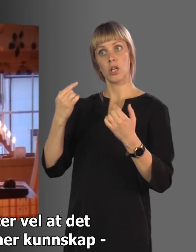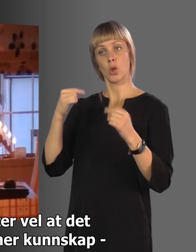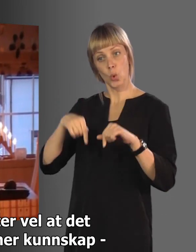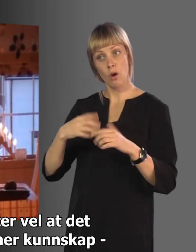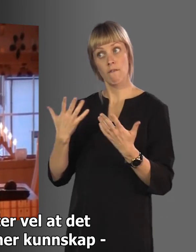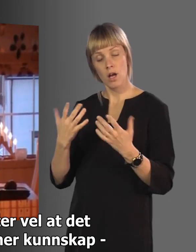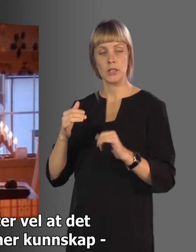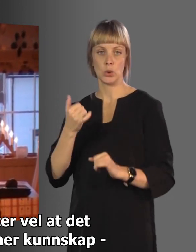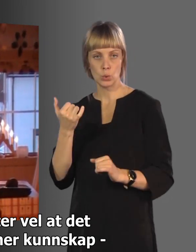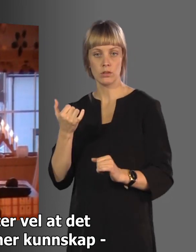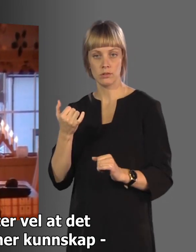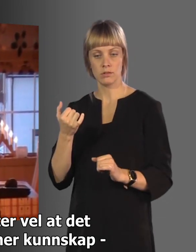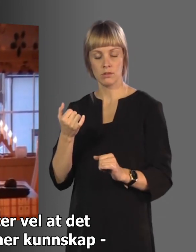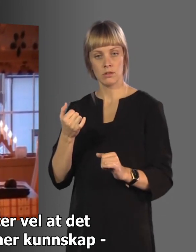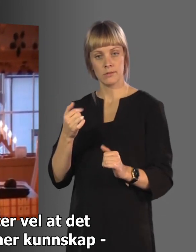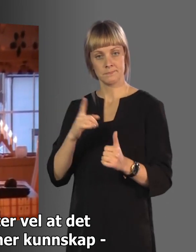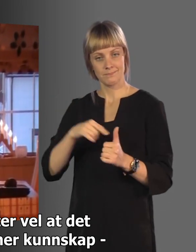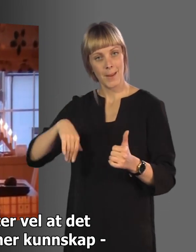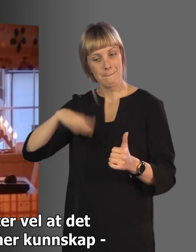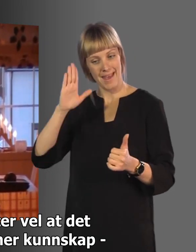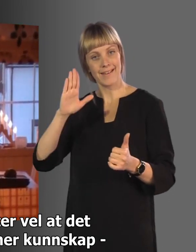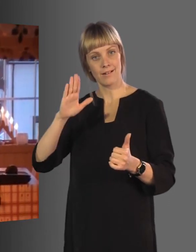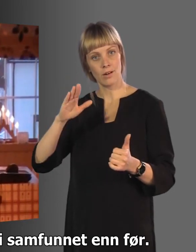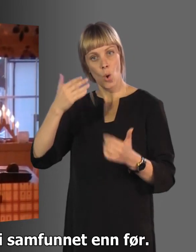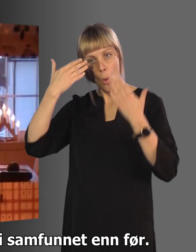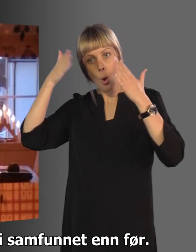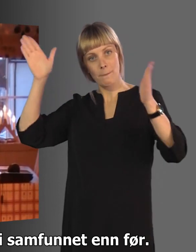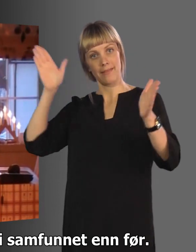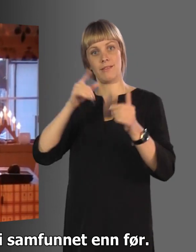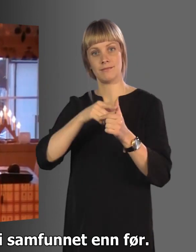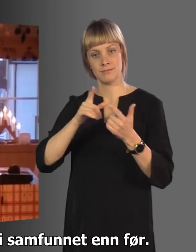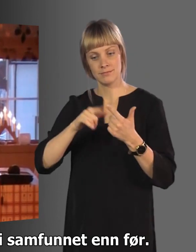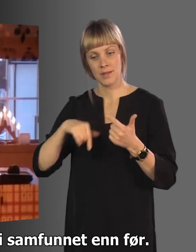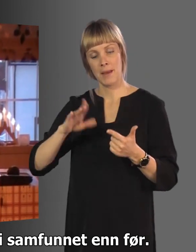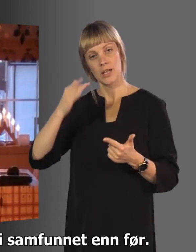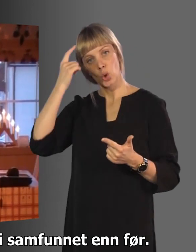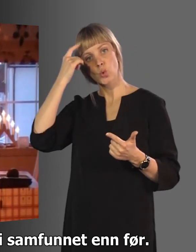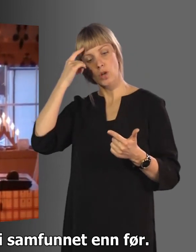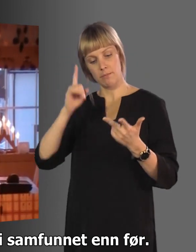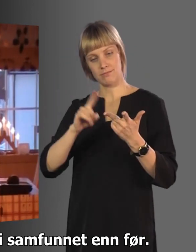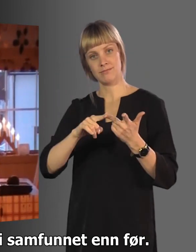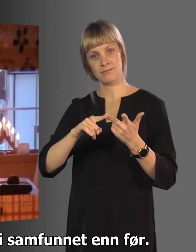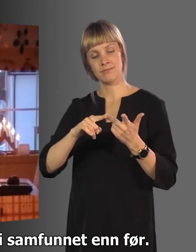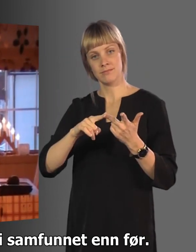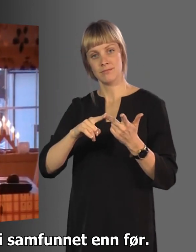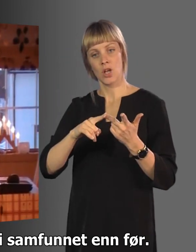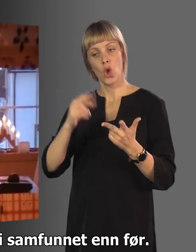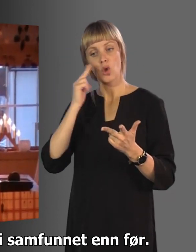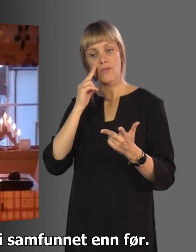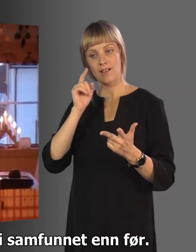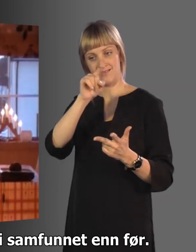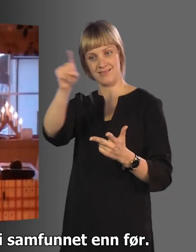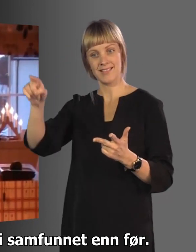er mer åpenhet, mer kunnskap, og døve mer synlig i samfunnet